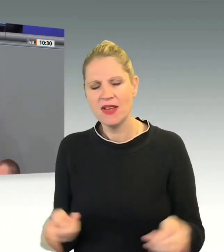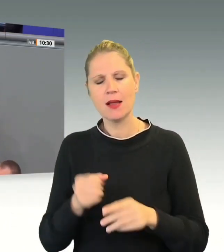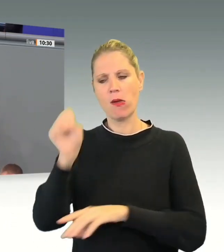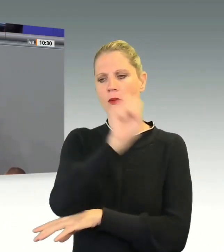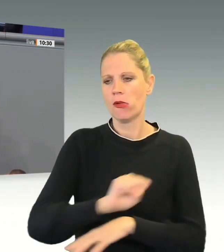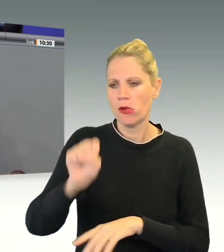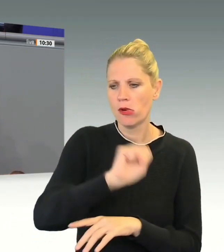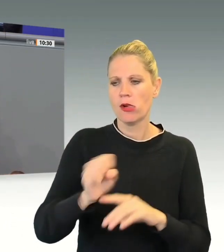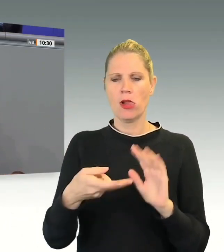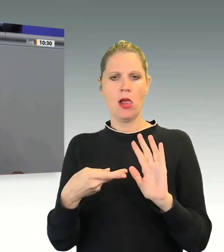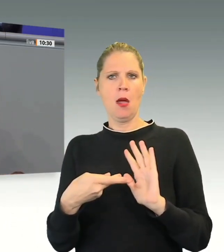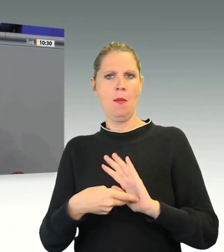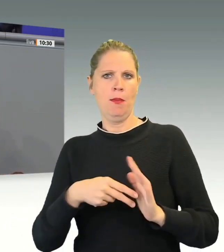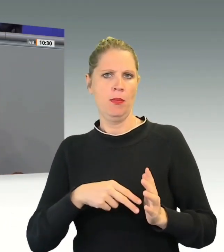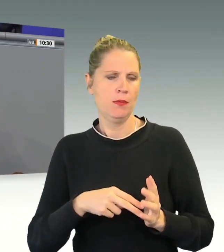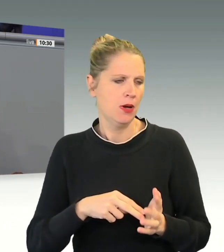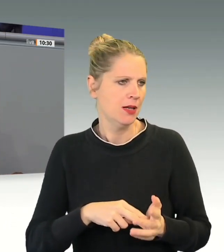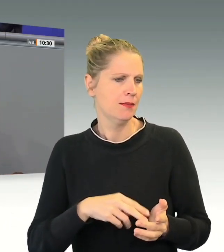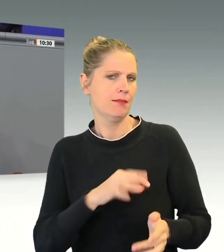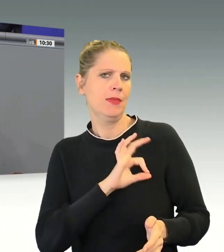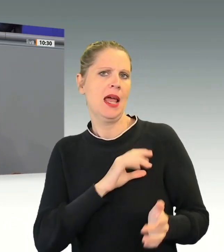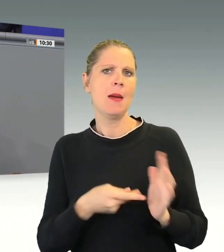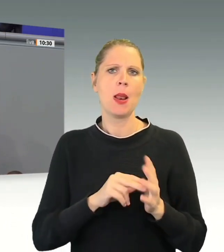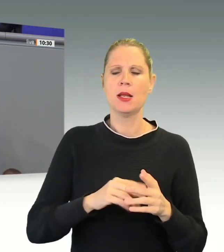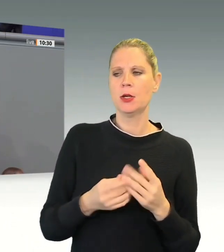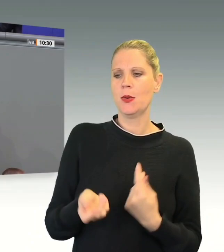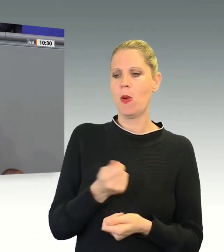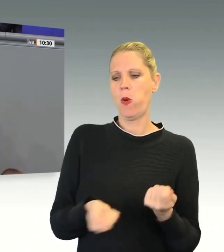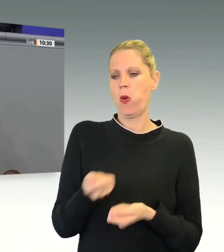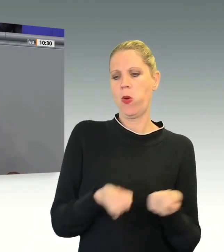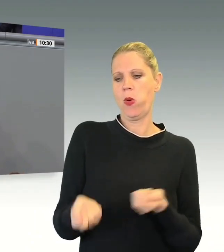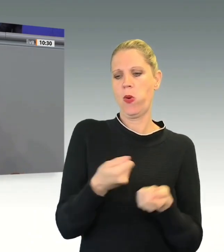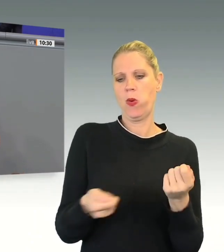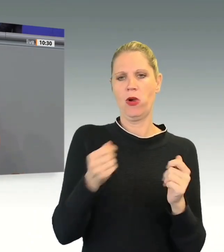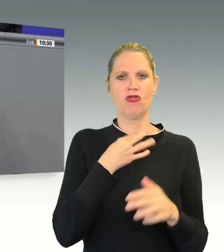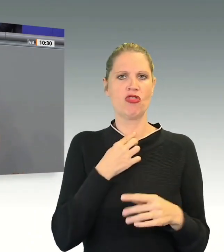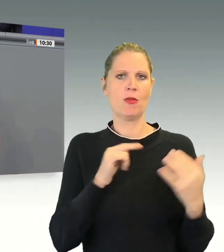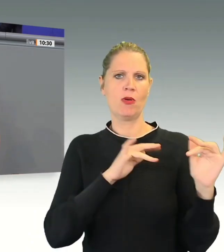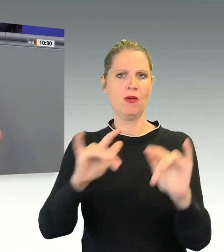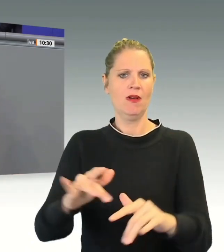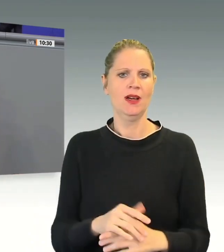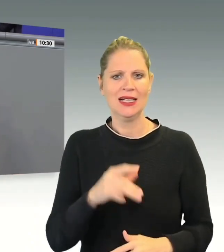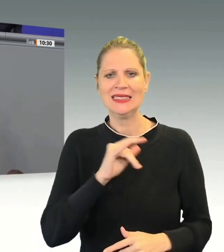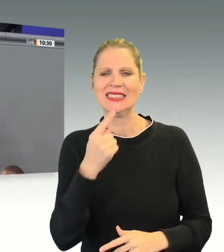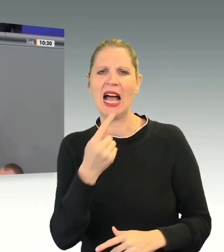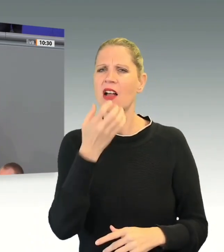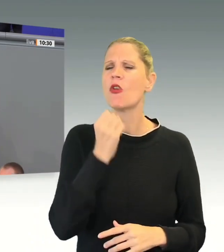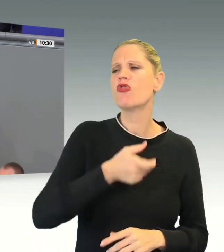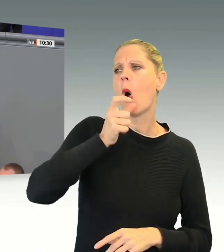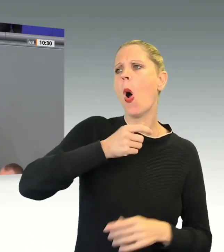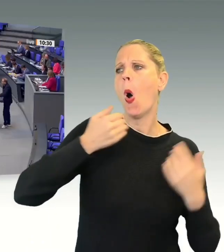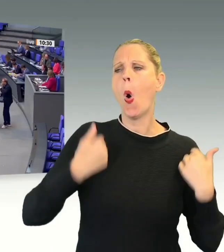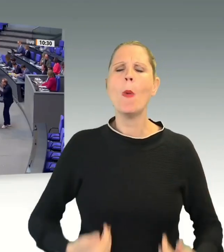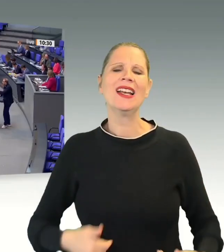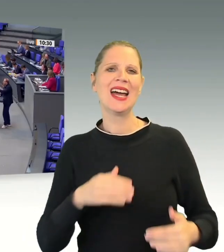allem haben Sie sich selbst entlarvt. Anstatt zu sagen, wir wollen Migrationen ordnen und eine humanitäre Migrationspolitik, war Ihr erster Satz,